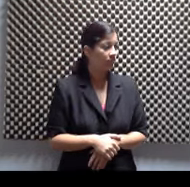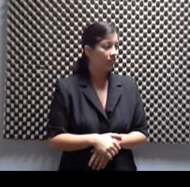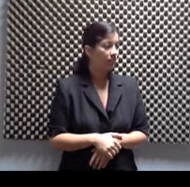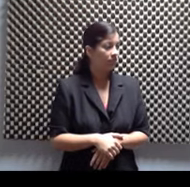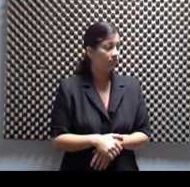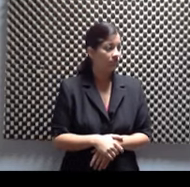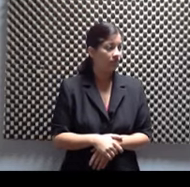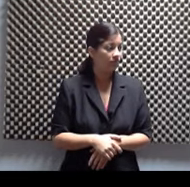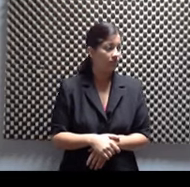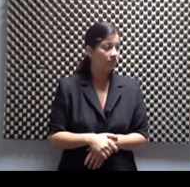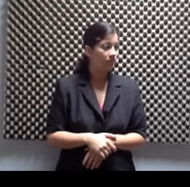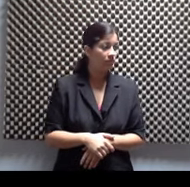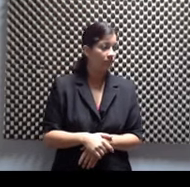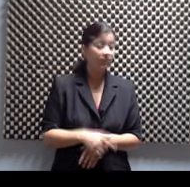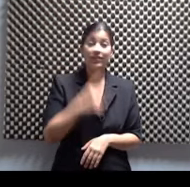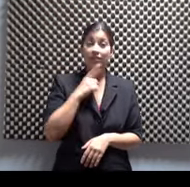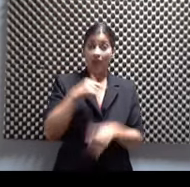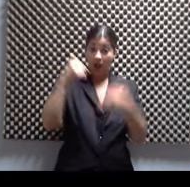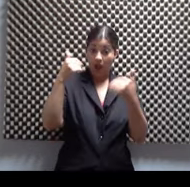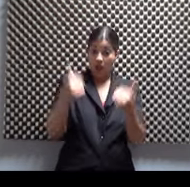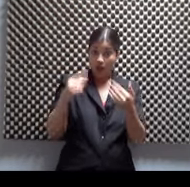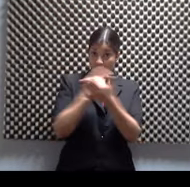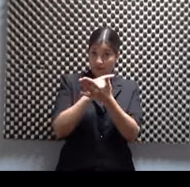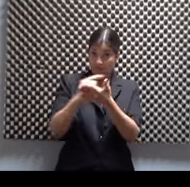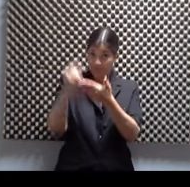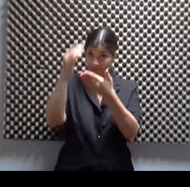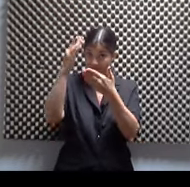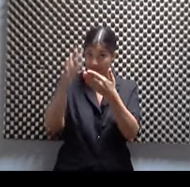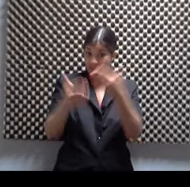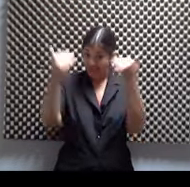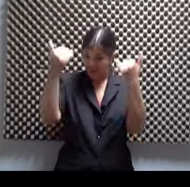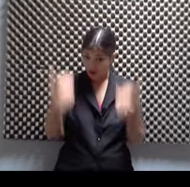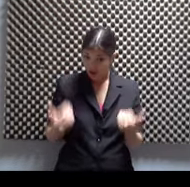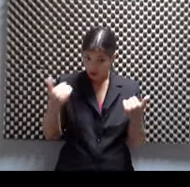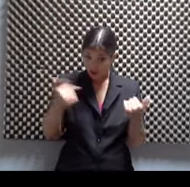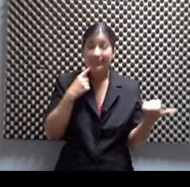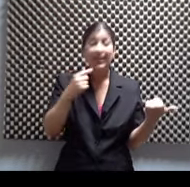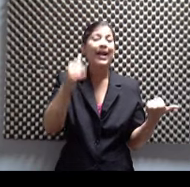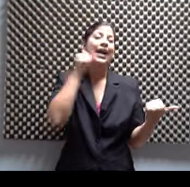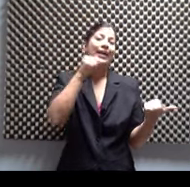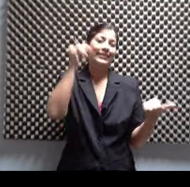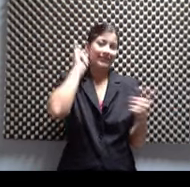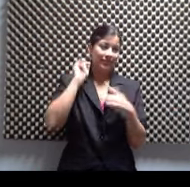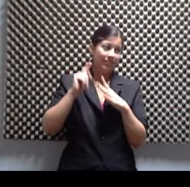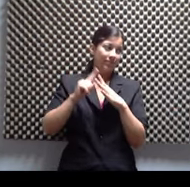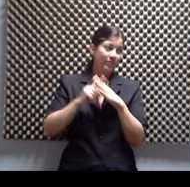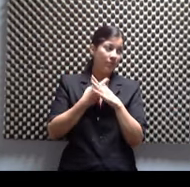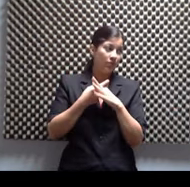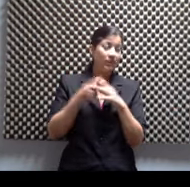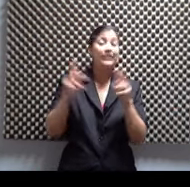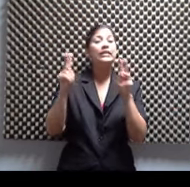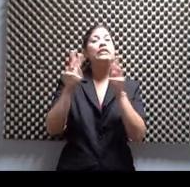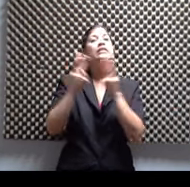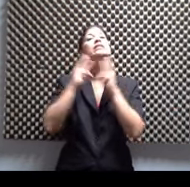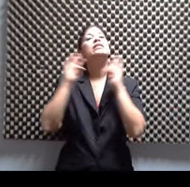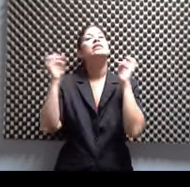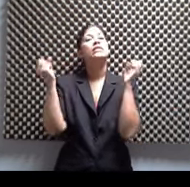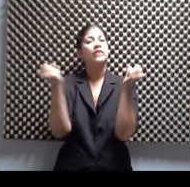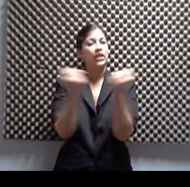espectáculo ahora, en este fin de semana que viene ahora, sino que ya desde ayer. Desde ayer. Estamos dando talleres. Talleres. dice, ella me